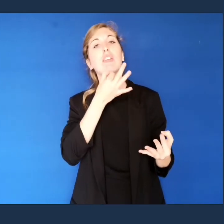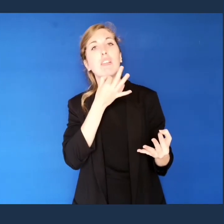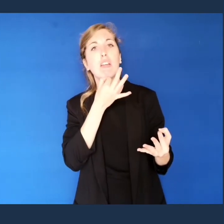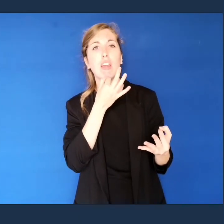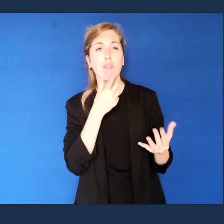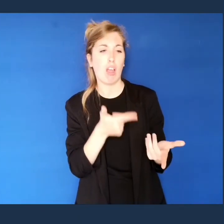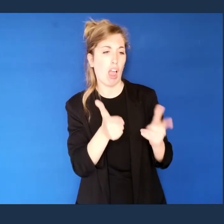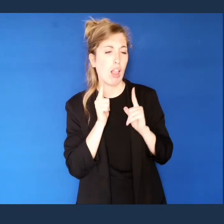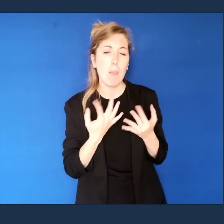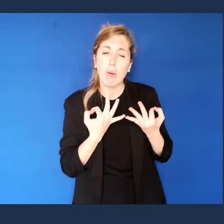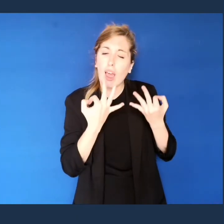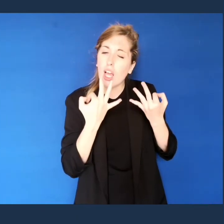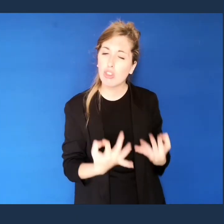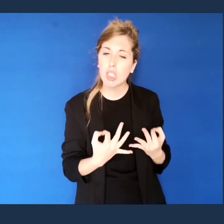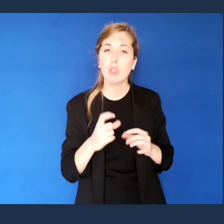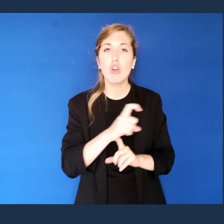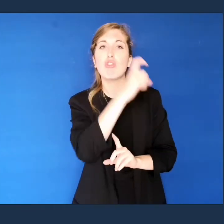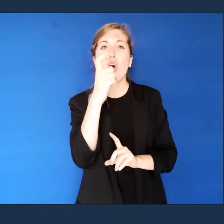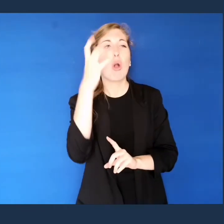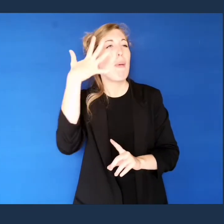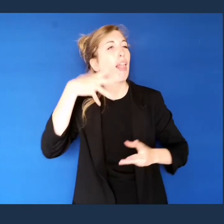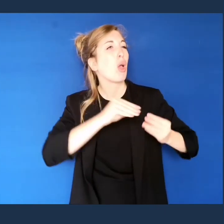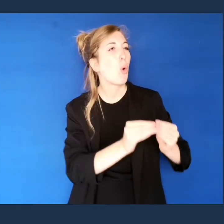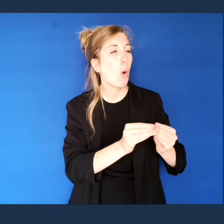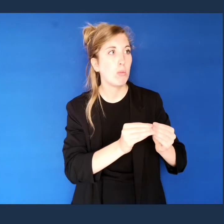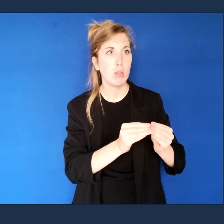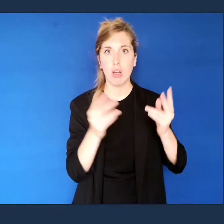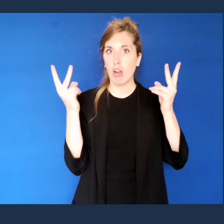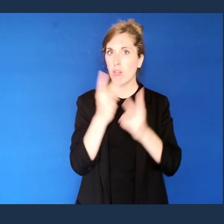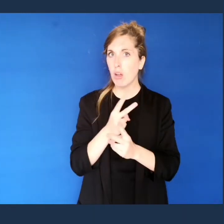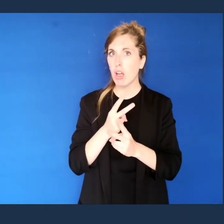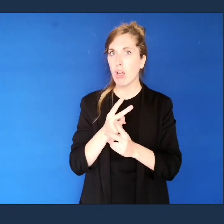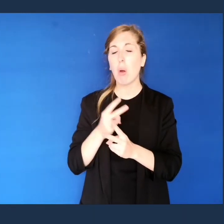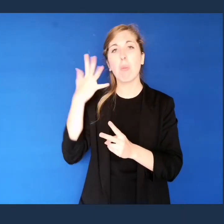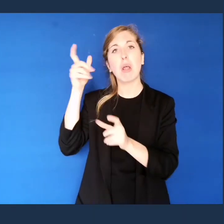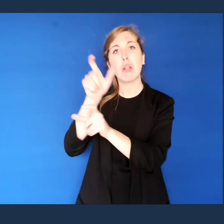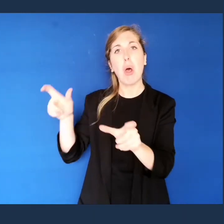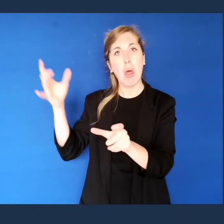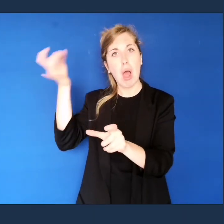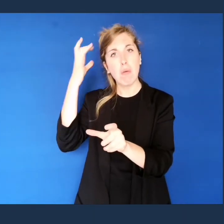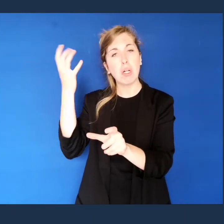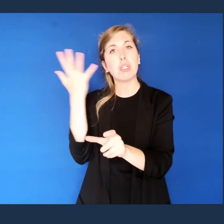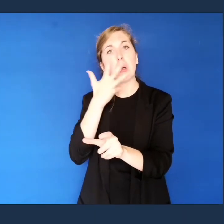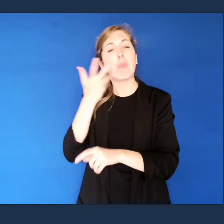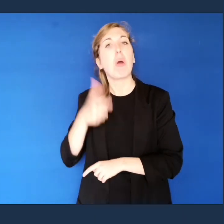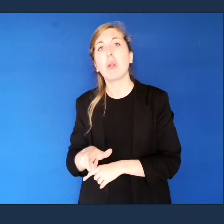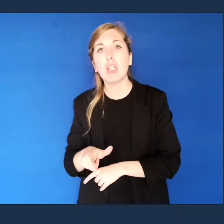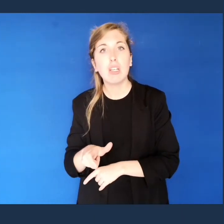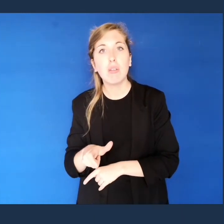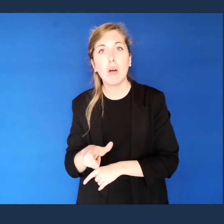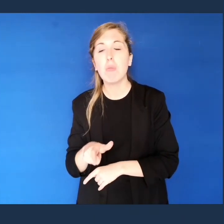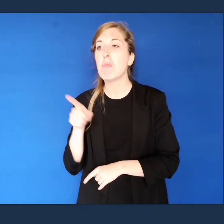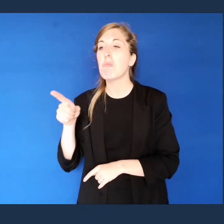esattamente come sarà il tempo in un certo giorno, perché a volte i meteorologi sbagliano? Perché parlano di